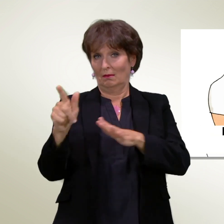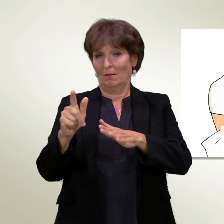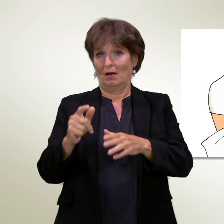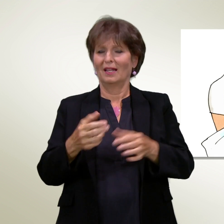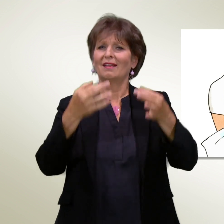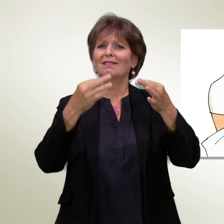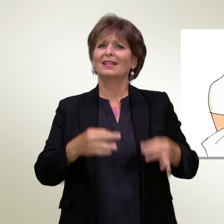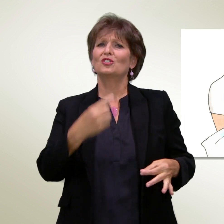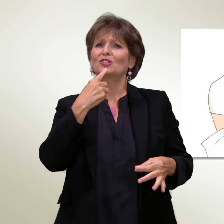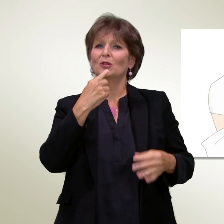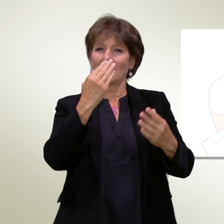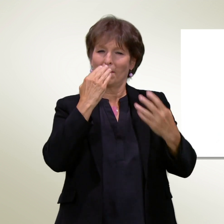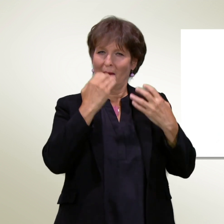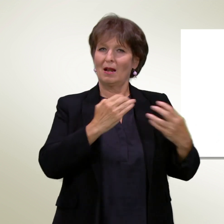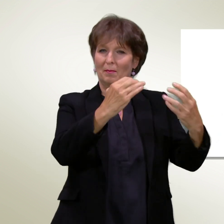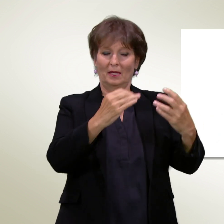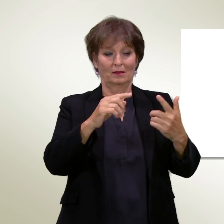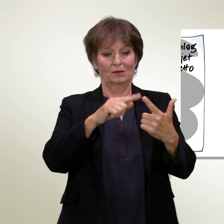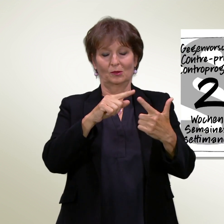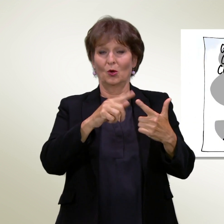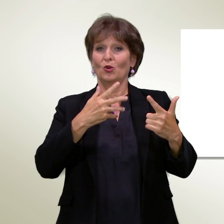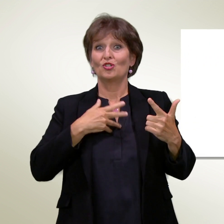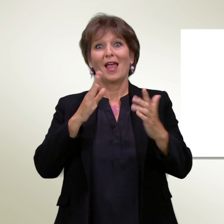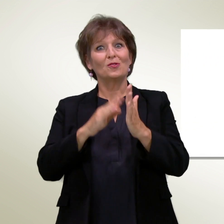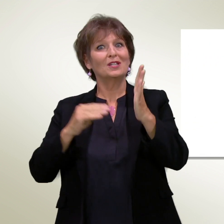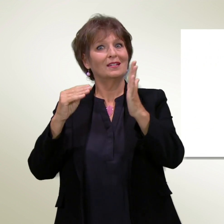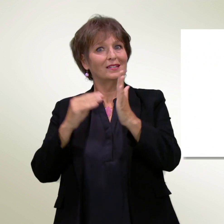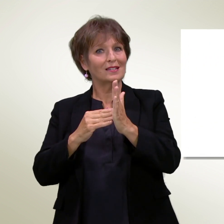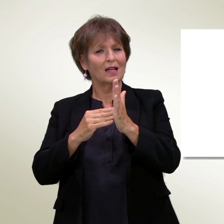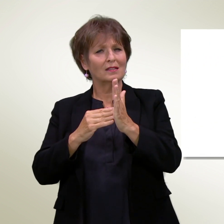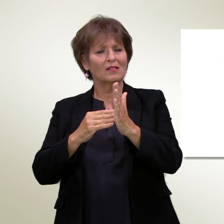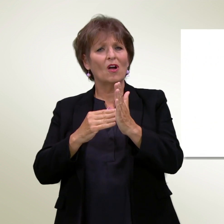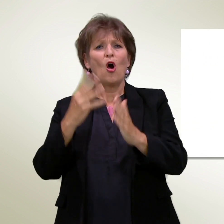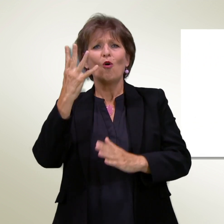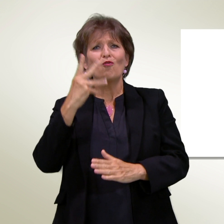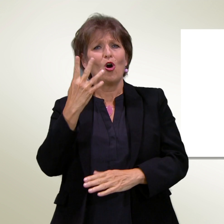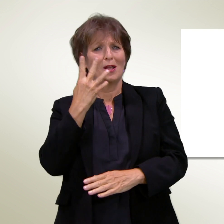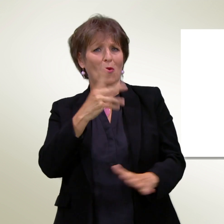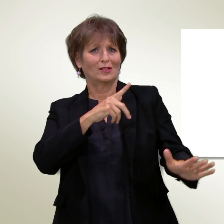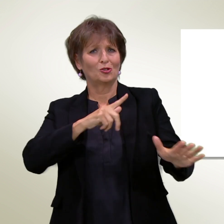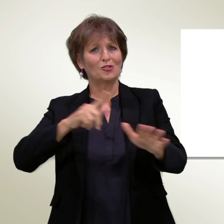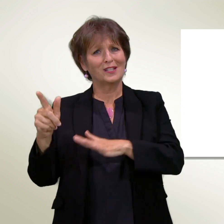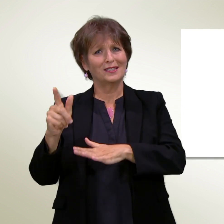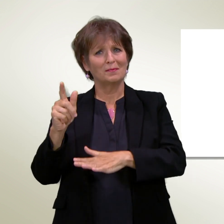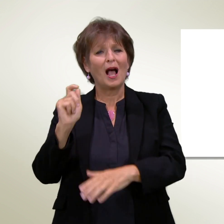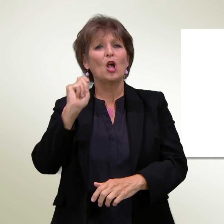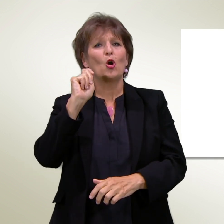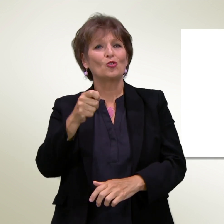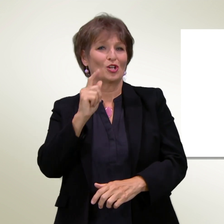quale controprogetto a un'iniziativa che chiedeva quattro settimane di congedo di paternità. Contro questa proposta è